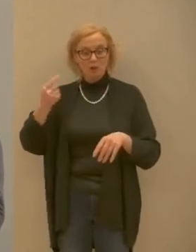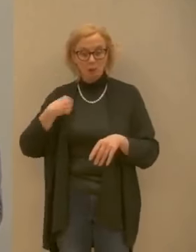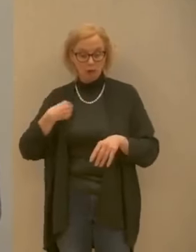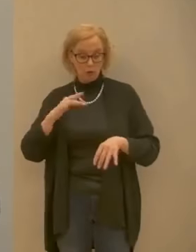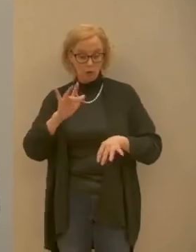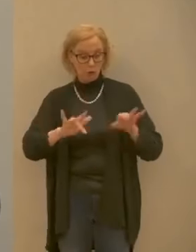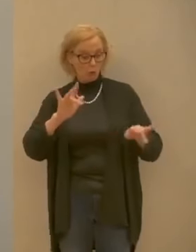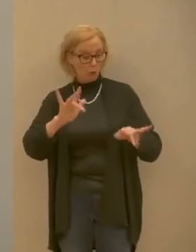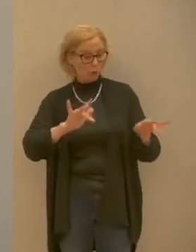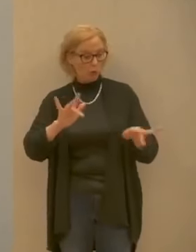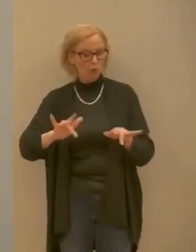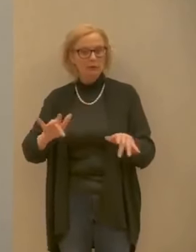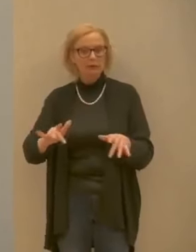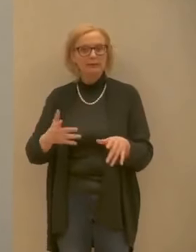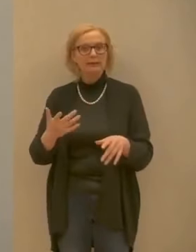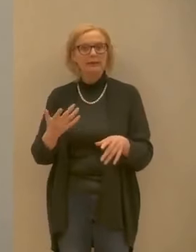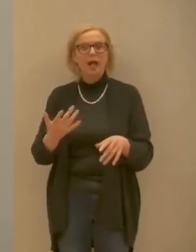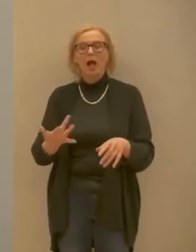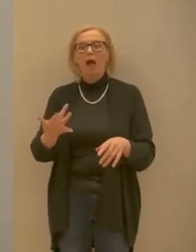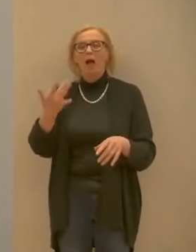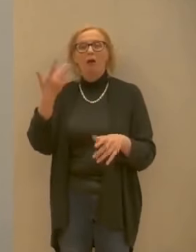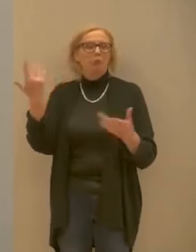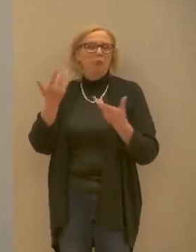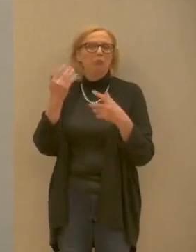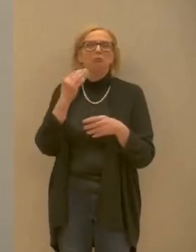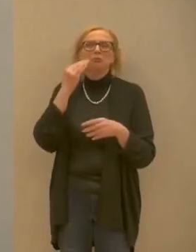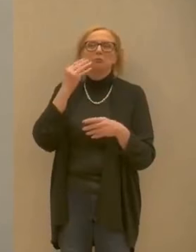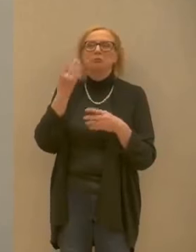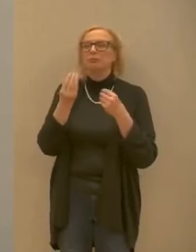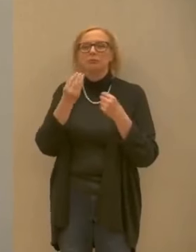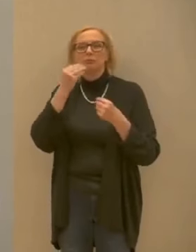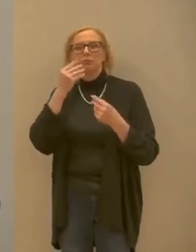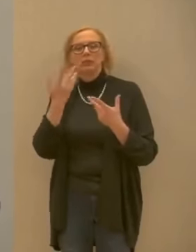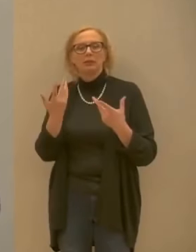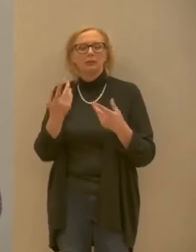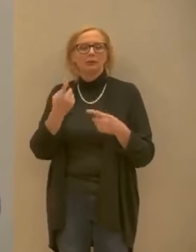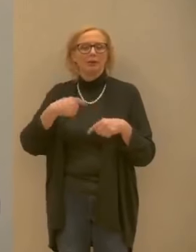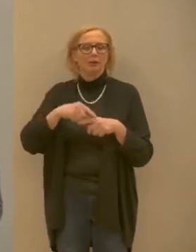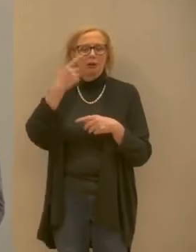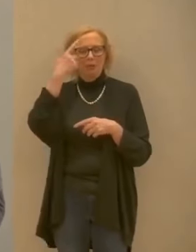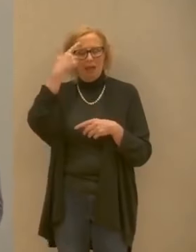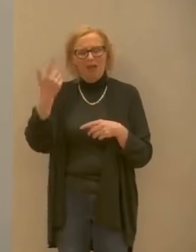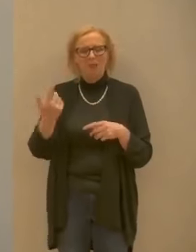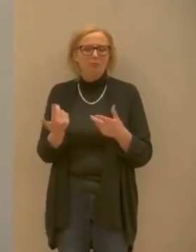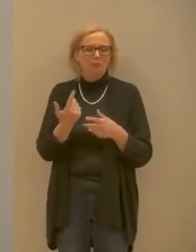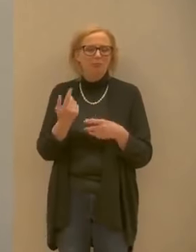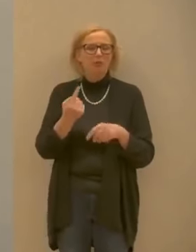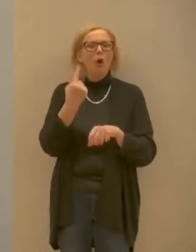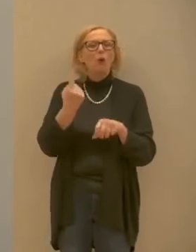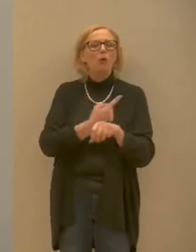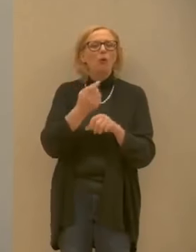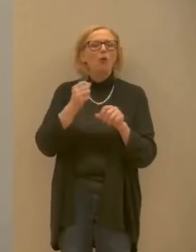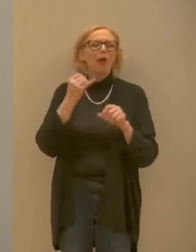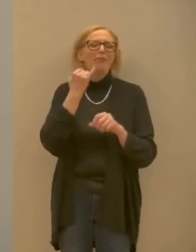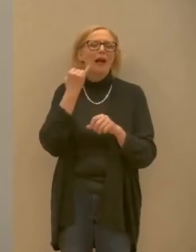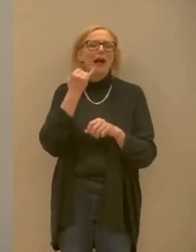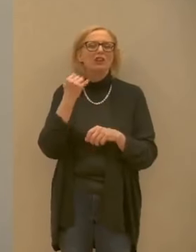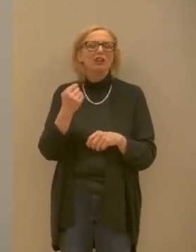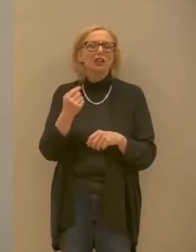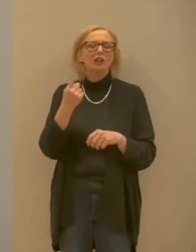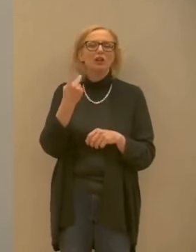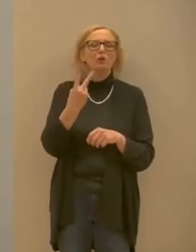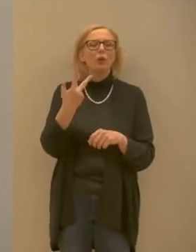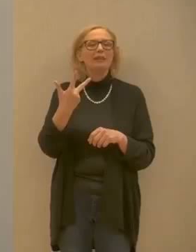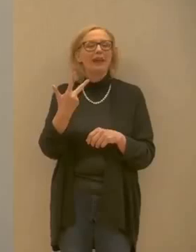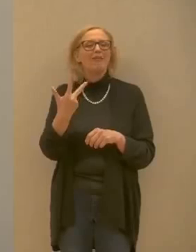superfici le pongo alla bocca e sappiamo che ogni ora due tre volte portiamo le mani alla bocca e quindi questo